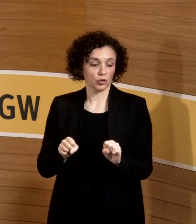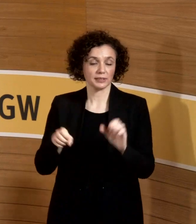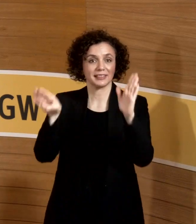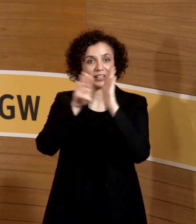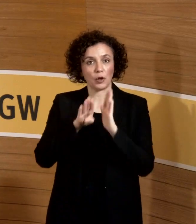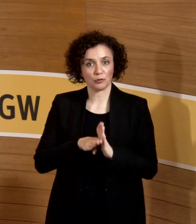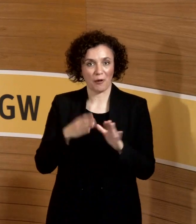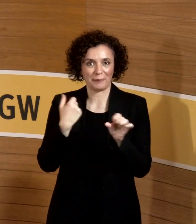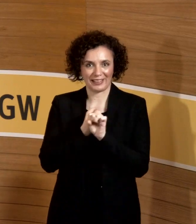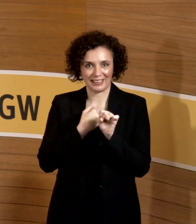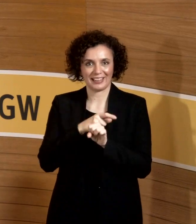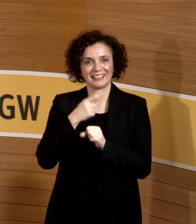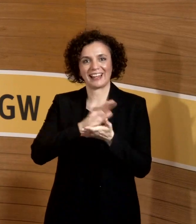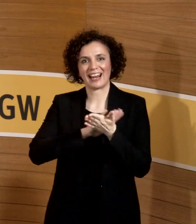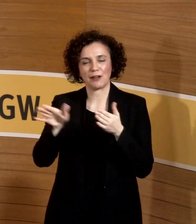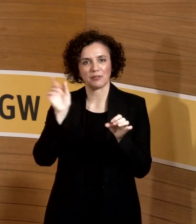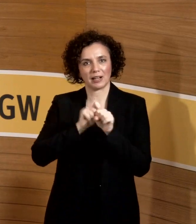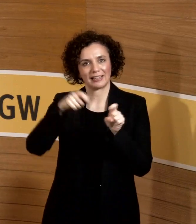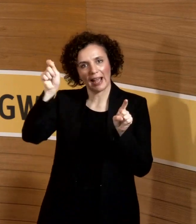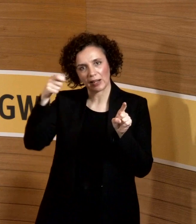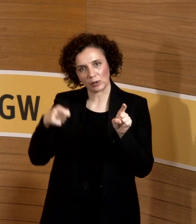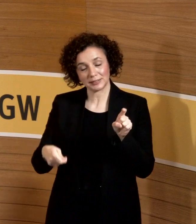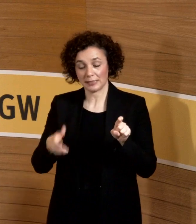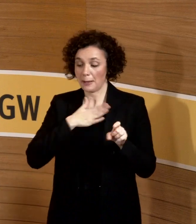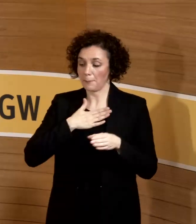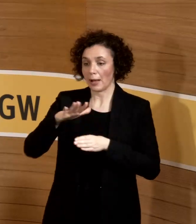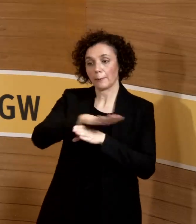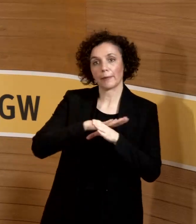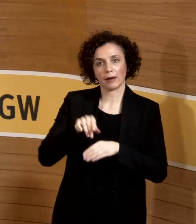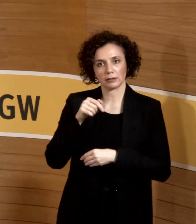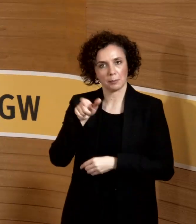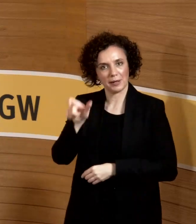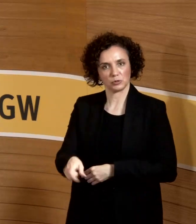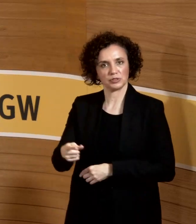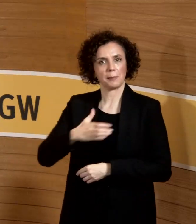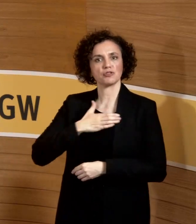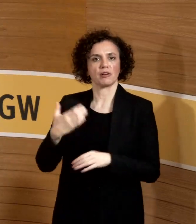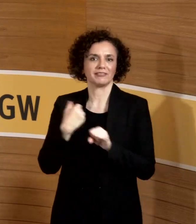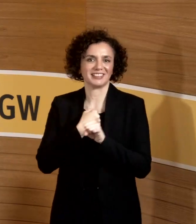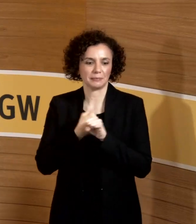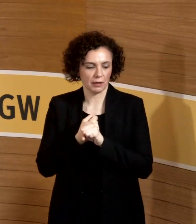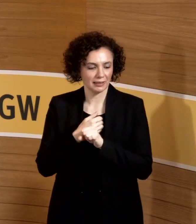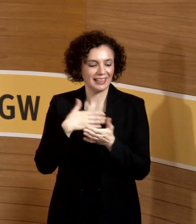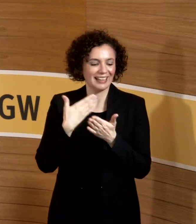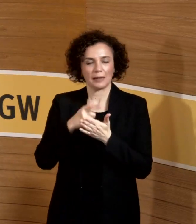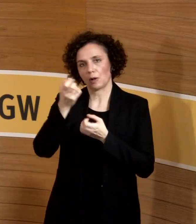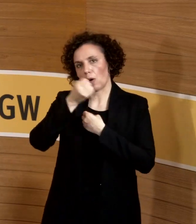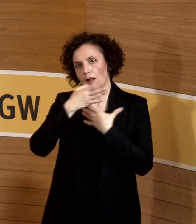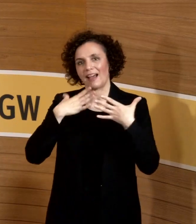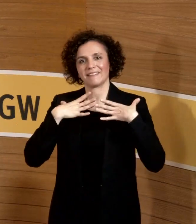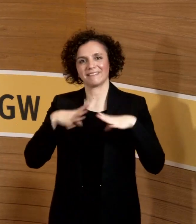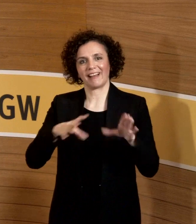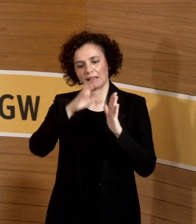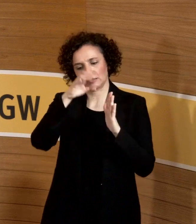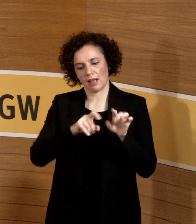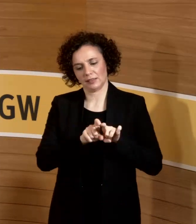angekreuzt, was meine Schwangere denn in meinem Bereich so alles macht. Da gibt es noch ein paar Freizeilen, weil wir natürlich nicht alles vorahnen können.